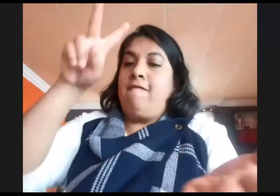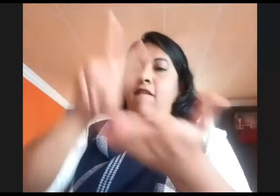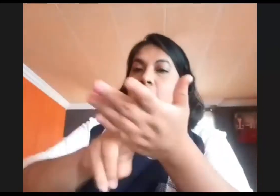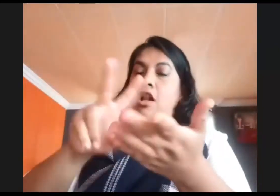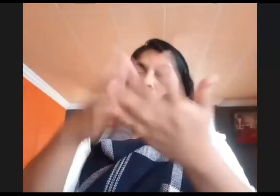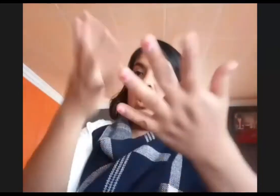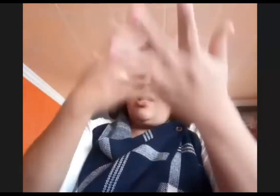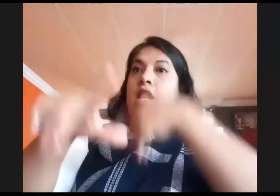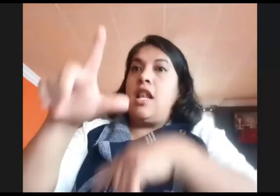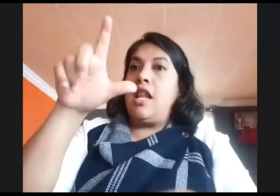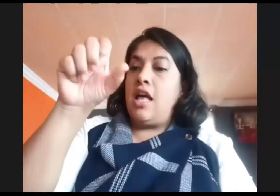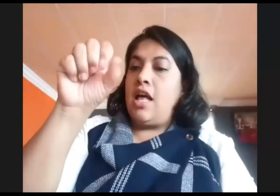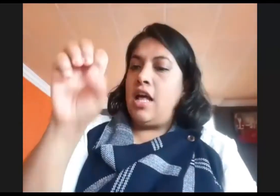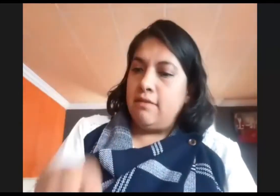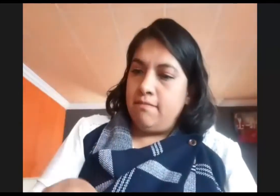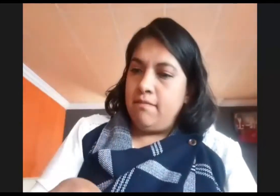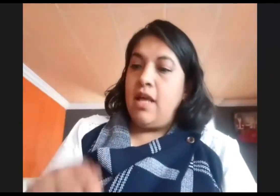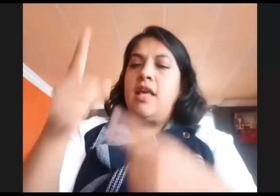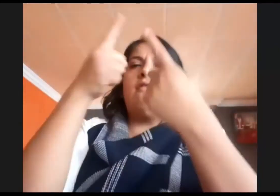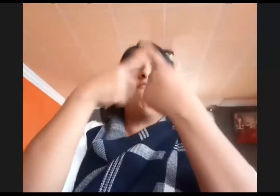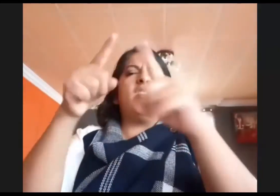lengua, el gesto, el cuerpo y los movimientos.